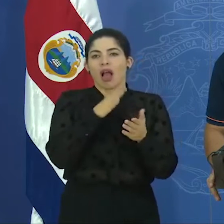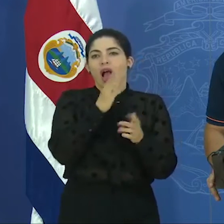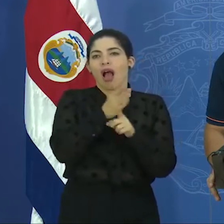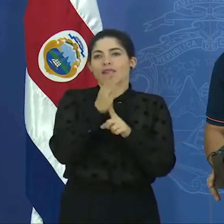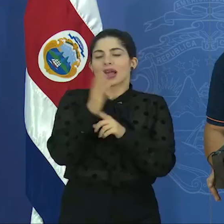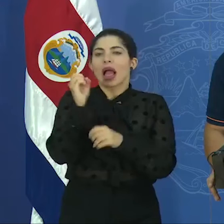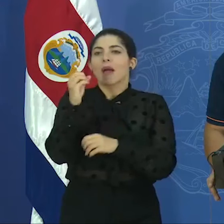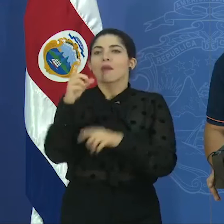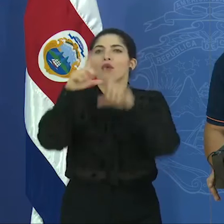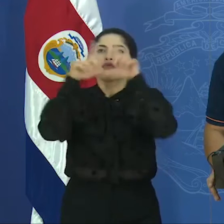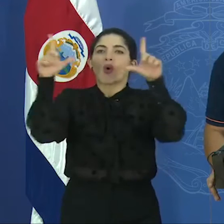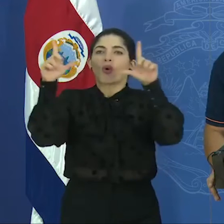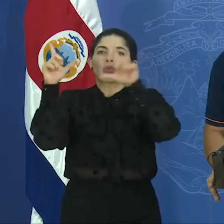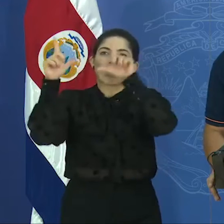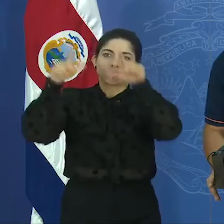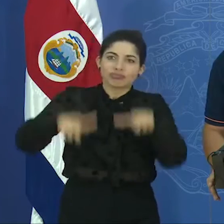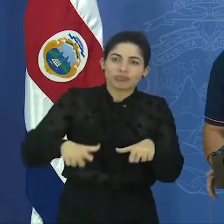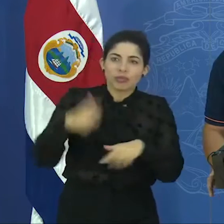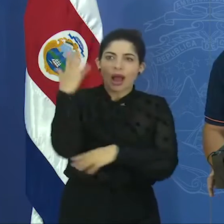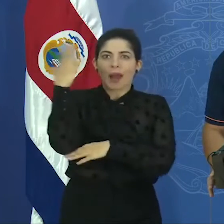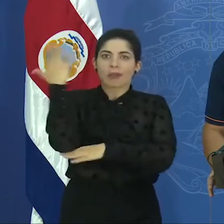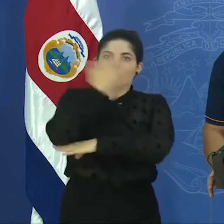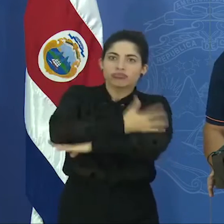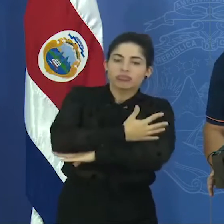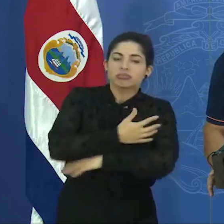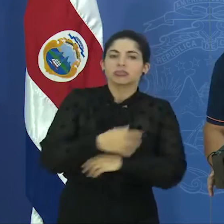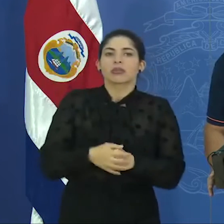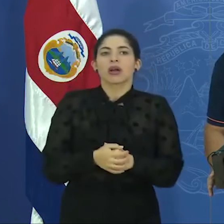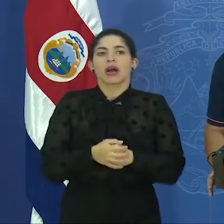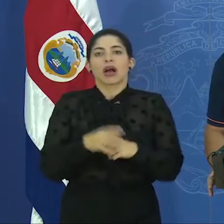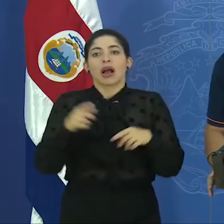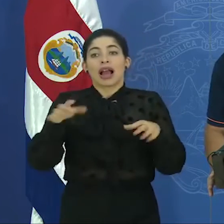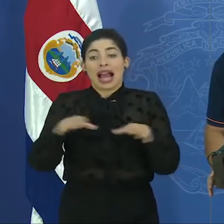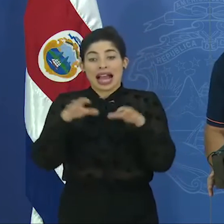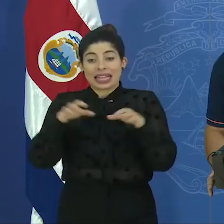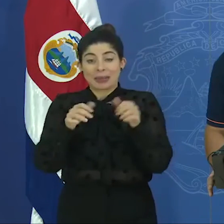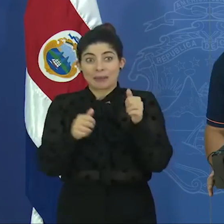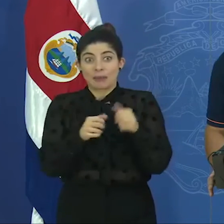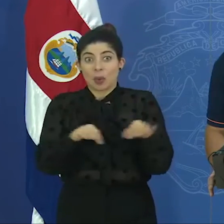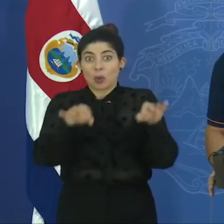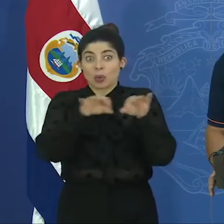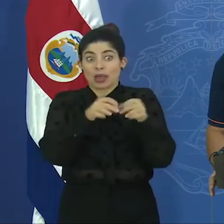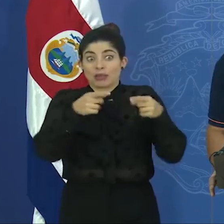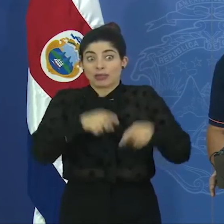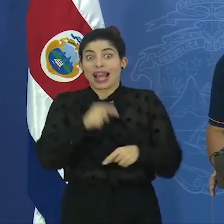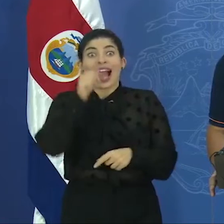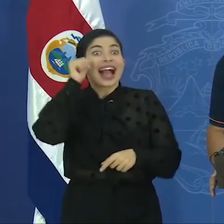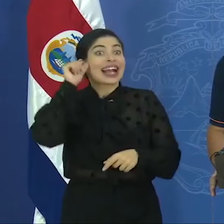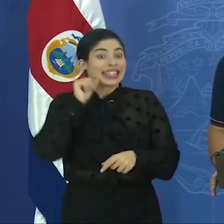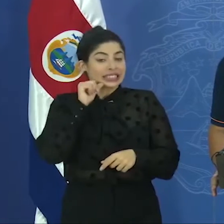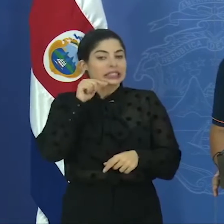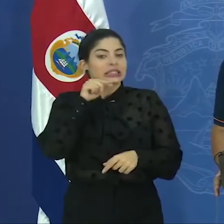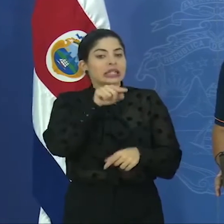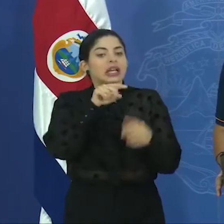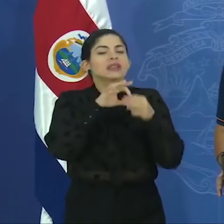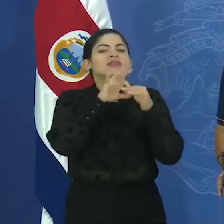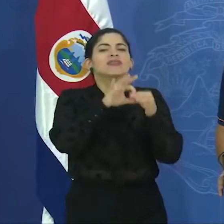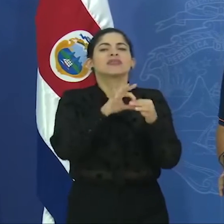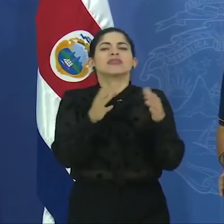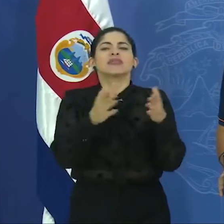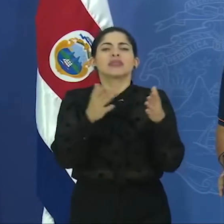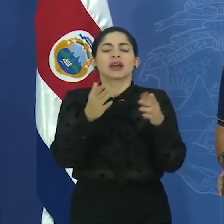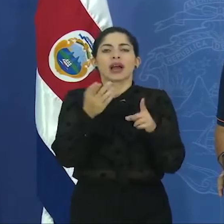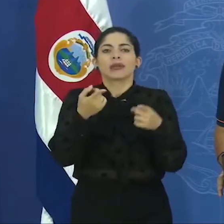desde caída de rótulos, caída de árboles. De los eventos más importantes que tuvimos ayer está relacionado con